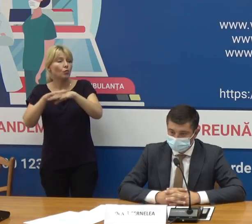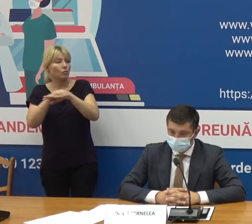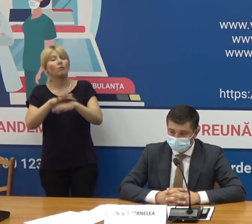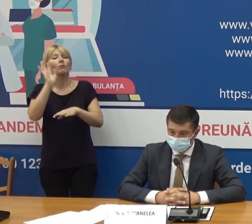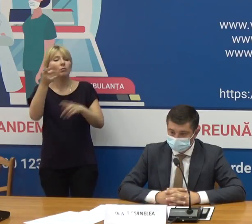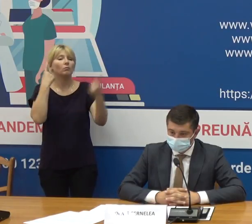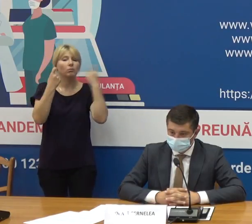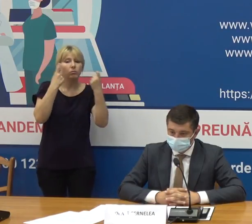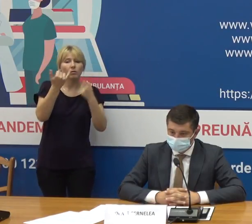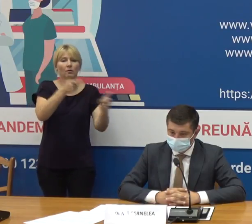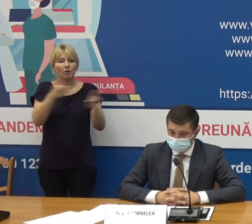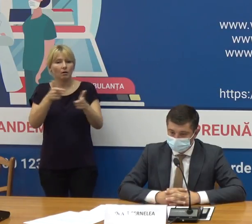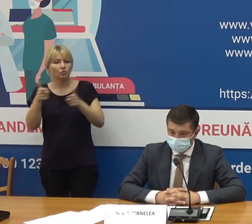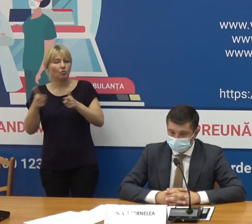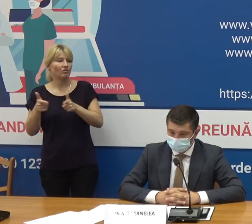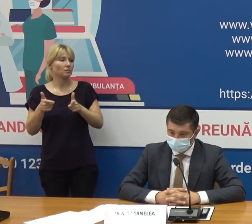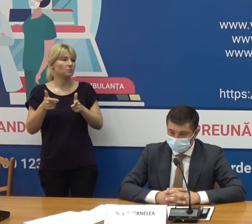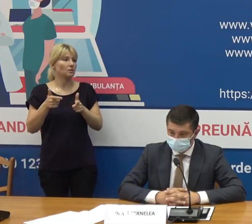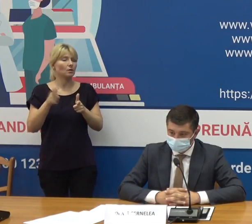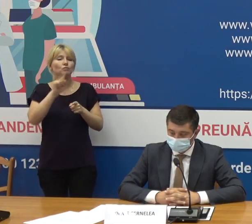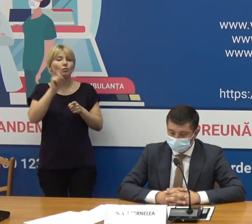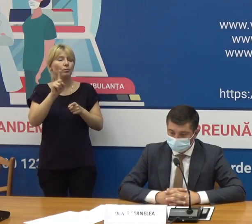unor echipamente care să asigure